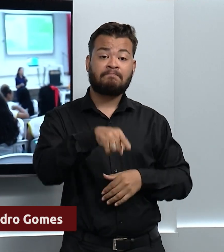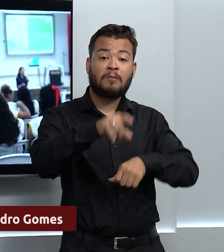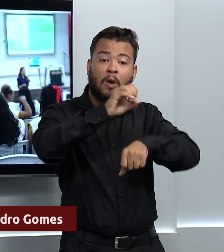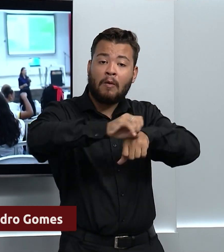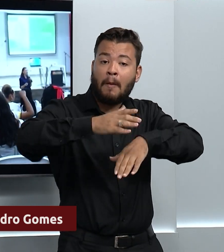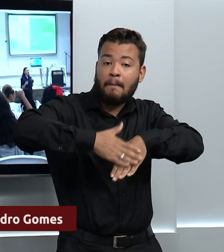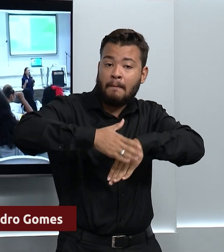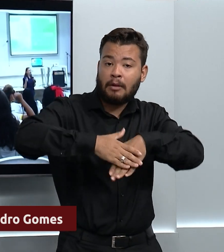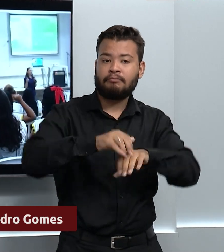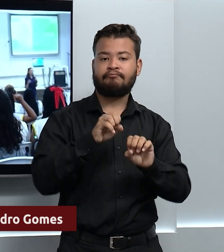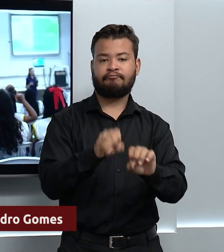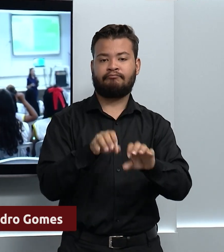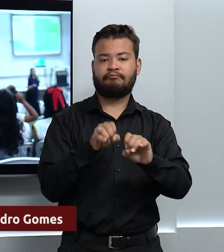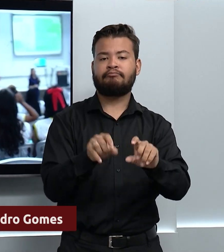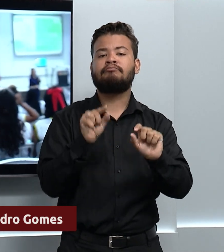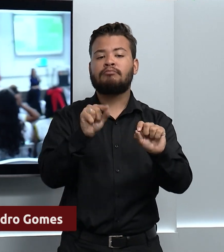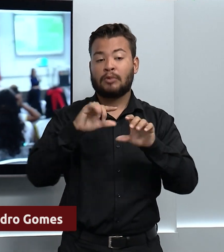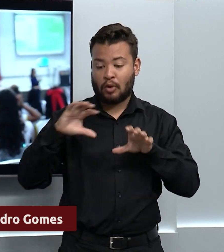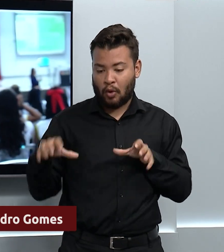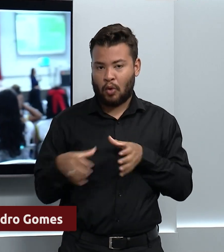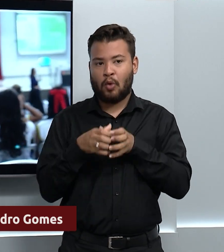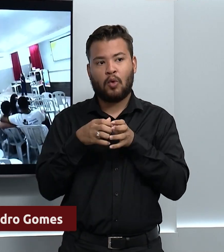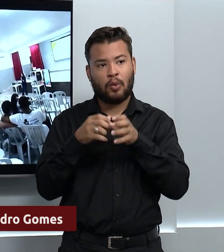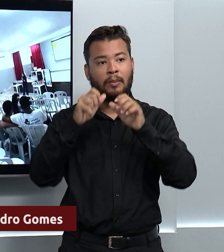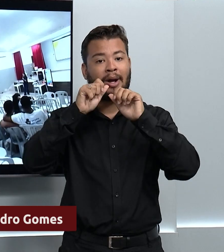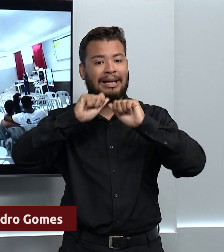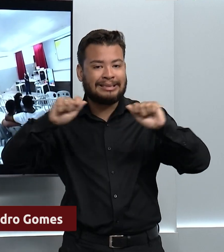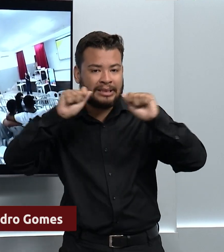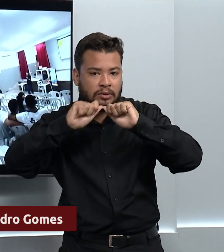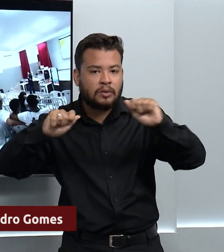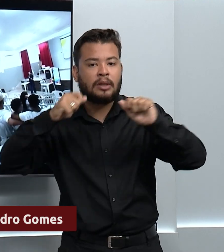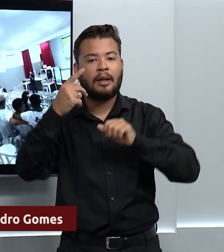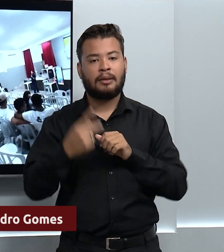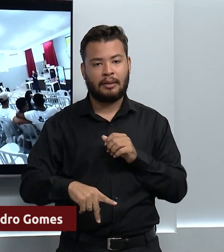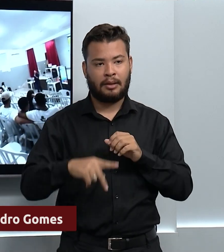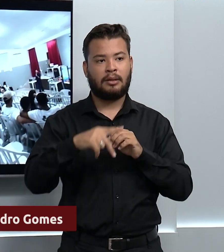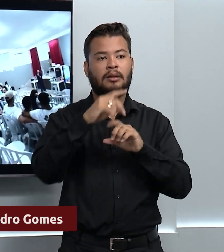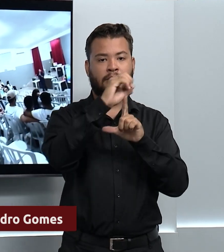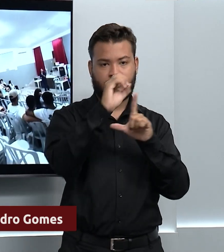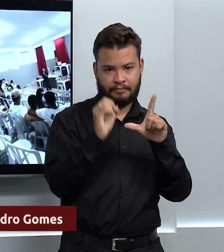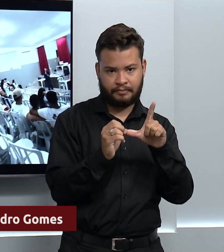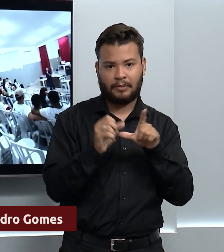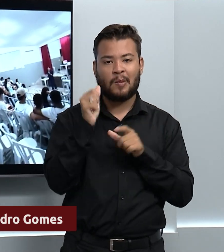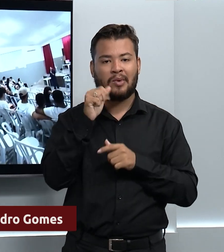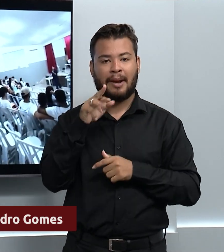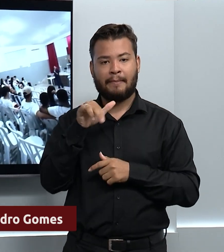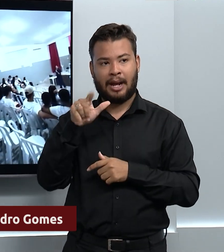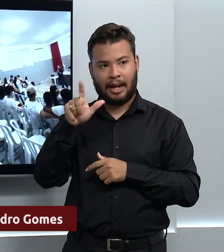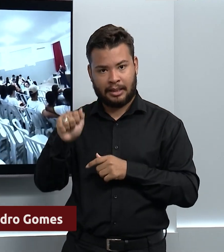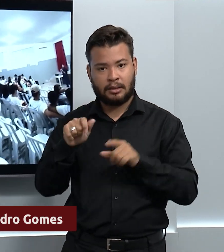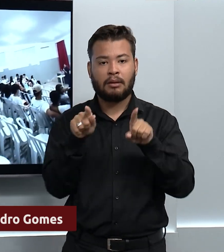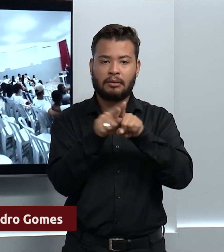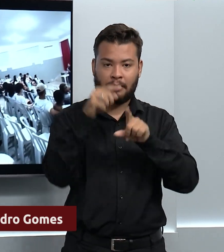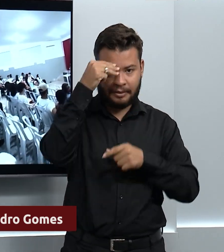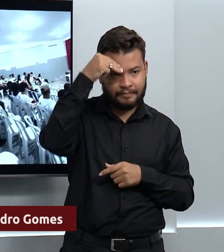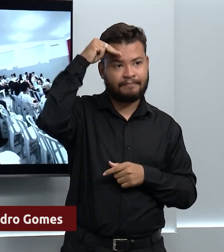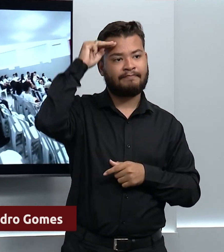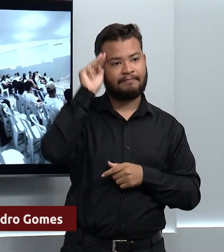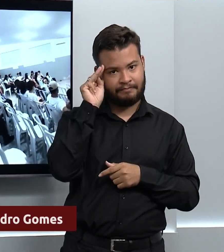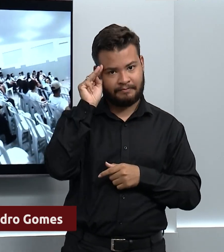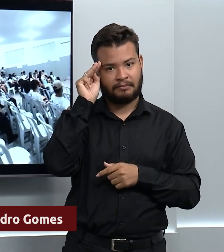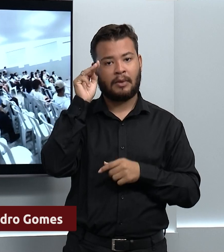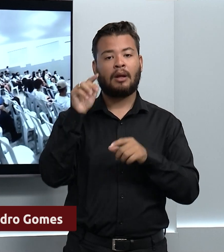foi ministrada pela equipe de assessoria da TV UFG, Marília Almeida e Maria Eduarda Limongi, com apoio